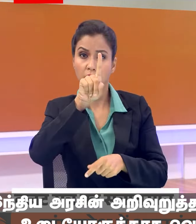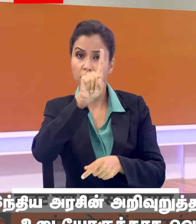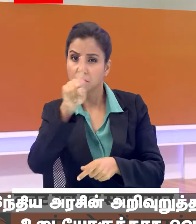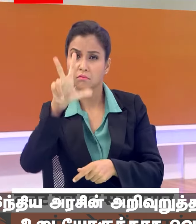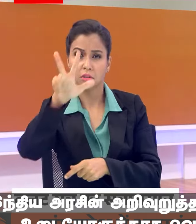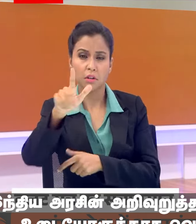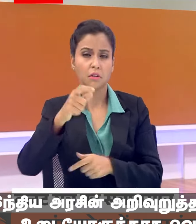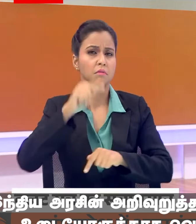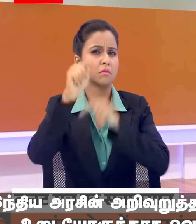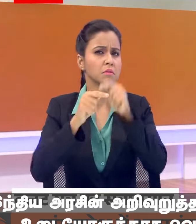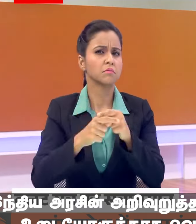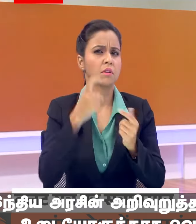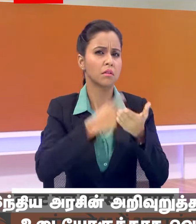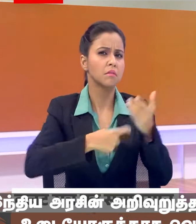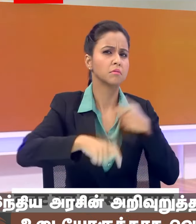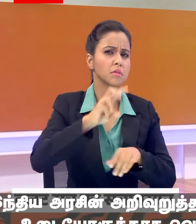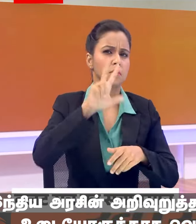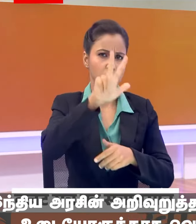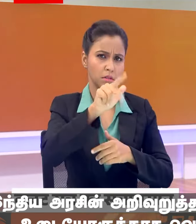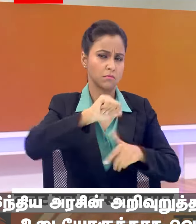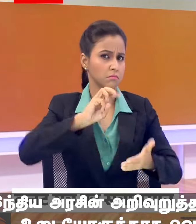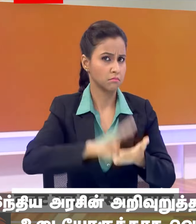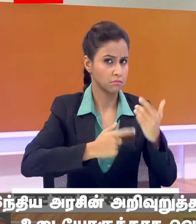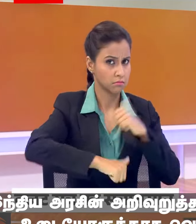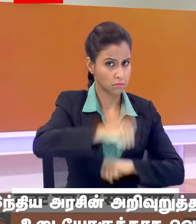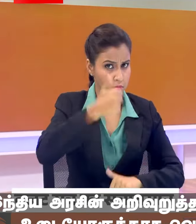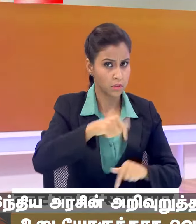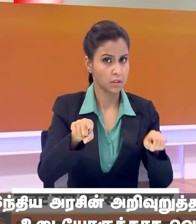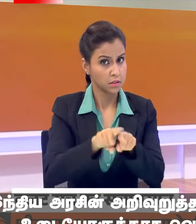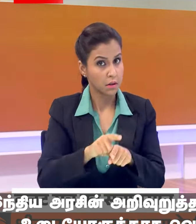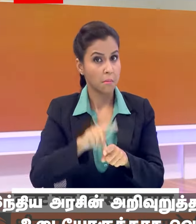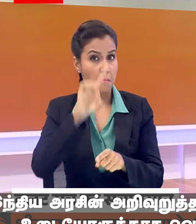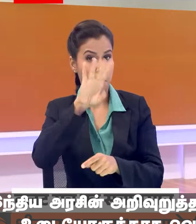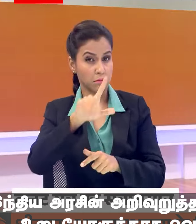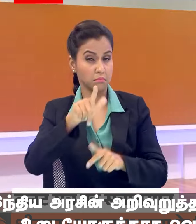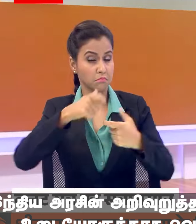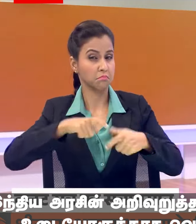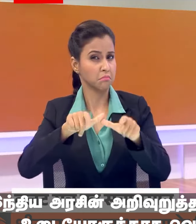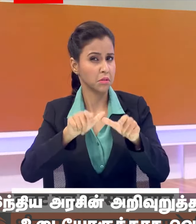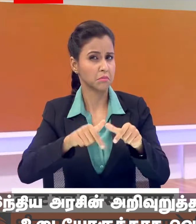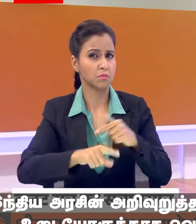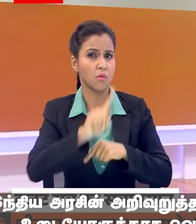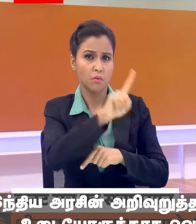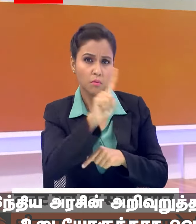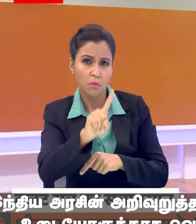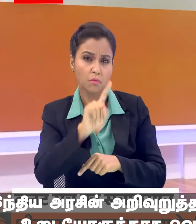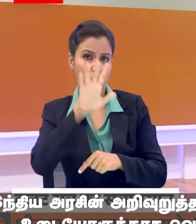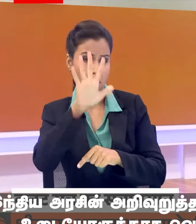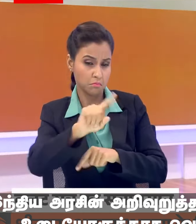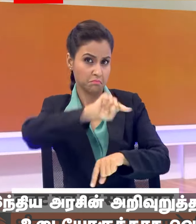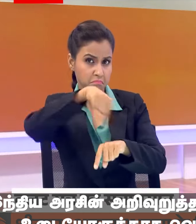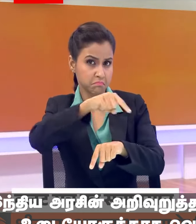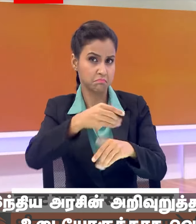राजसभा में तीन विधयक पारित तो वहीं लोगसभा ने 15 बैठके की जो 115 घंटे तक चली